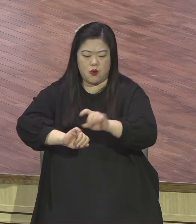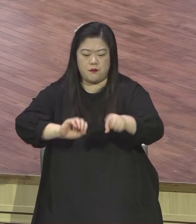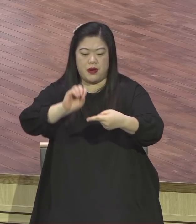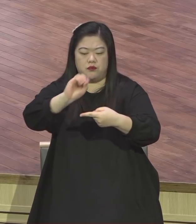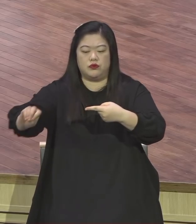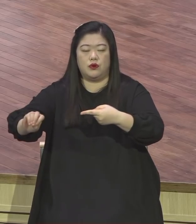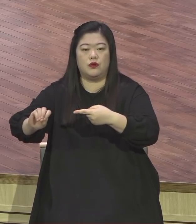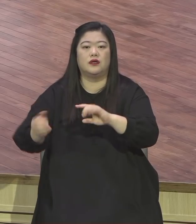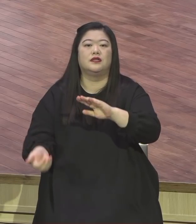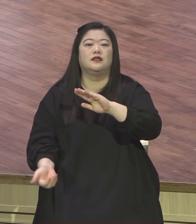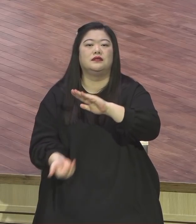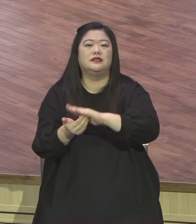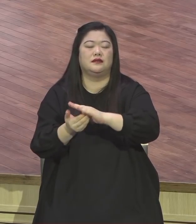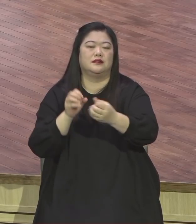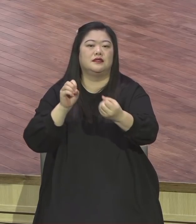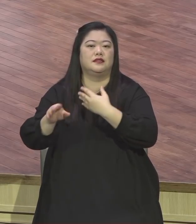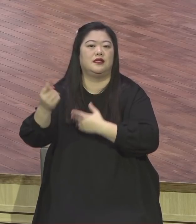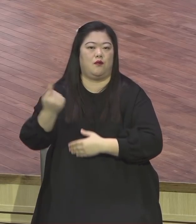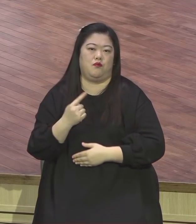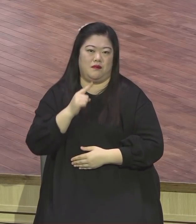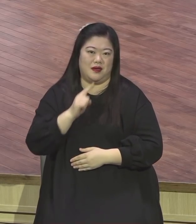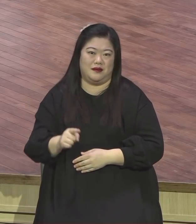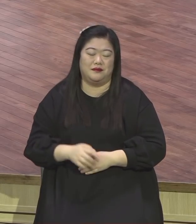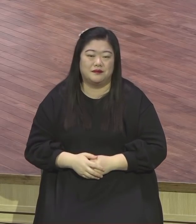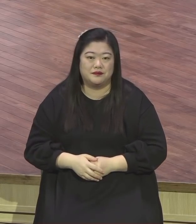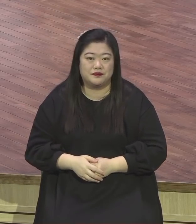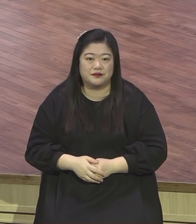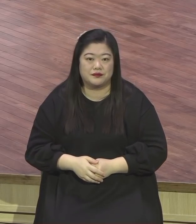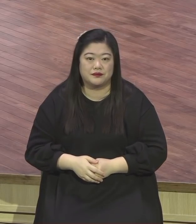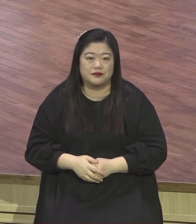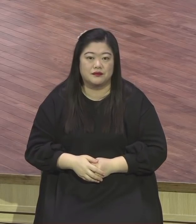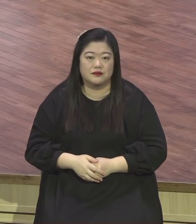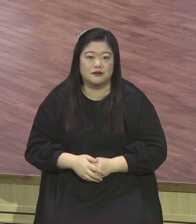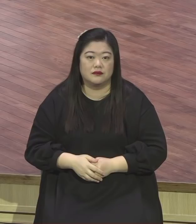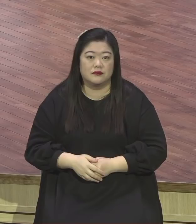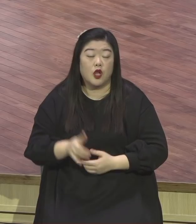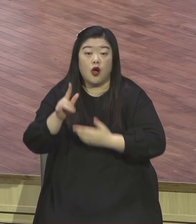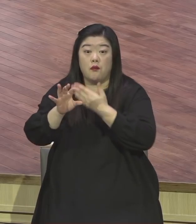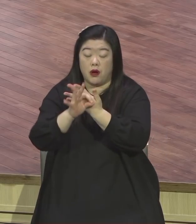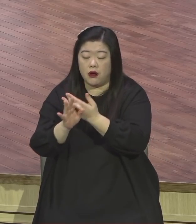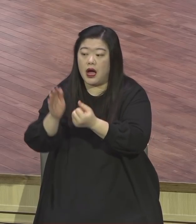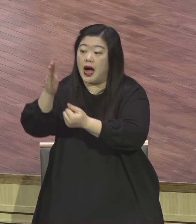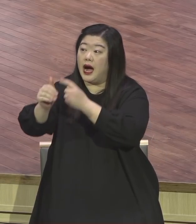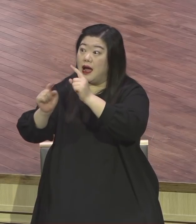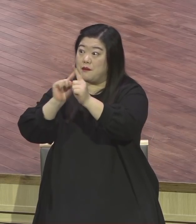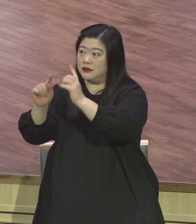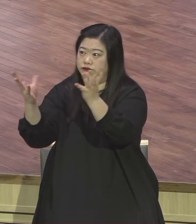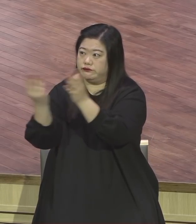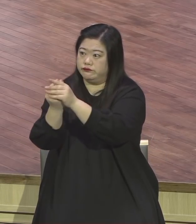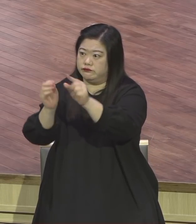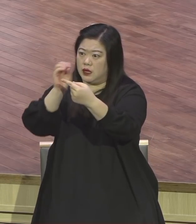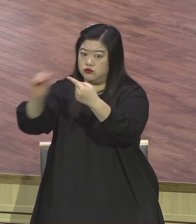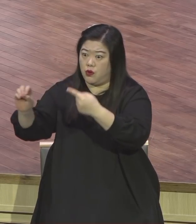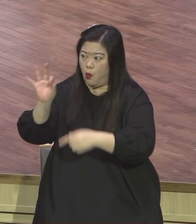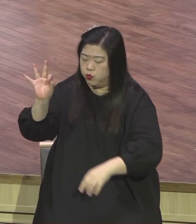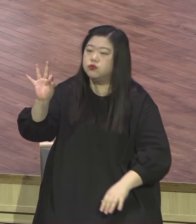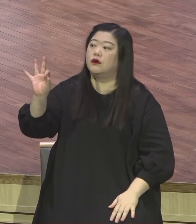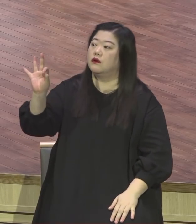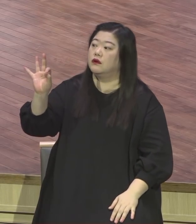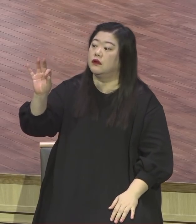그런데 문제는 이 말씀을 받는 마음의 밭이에요. 마음의 밭. 마음의 밭.